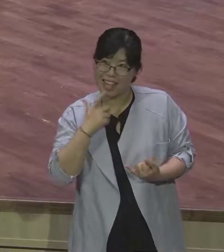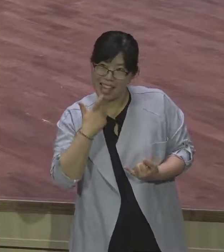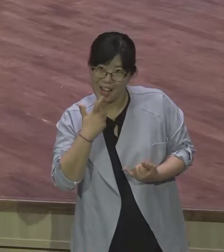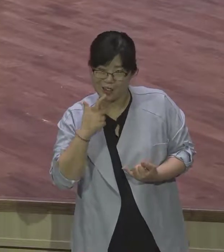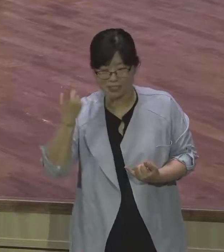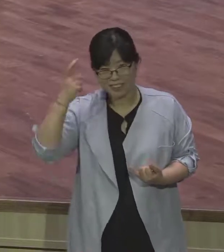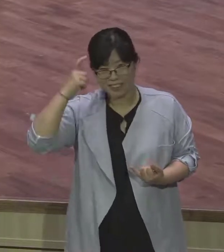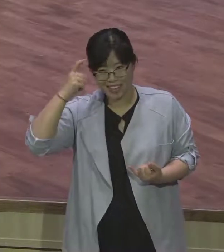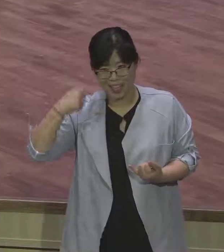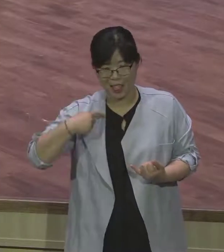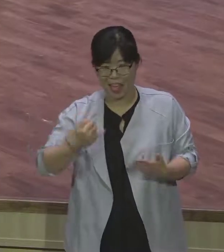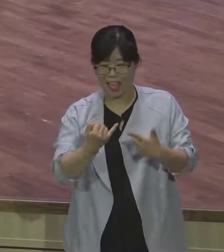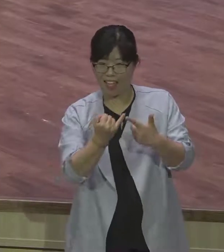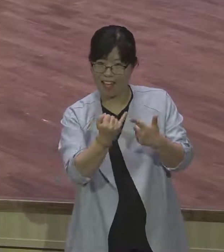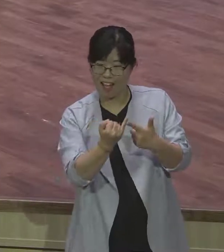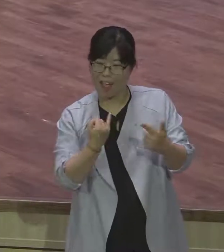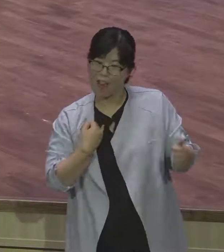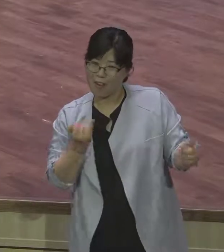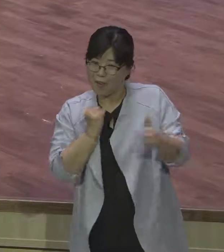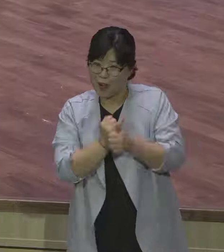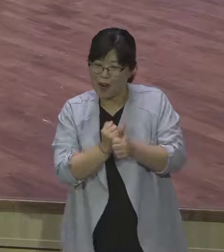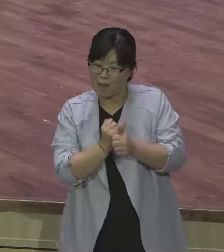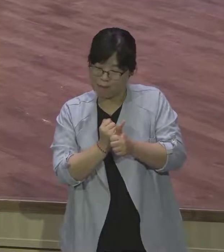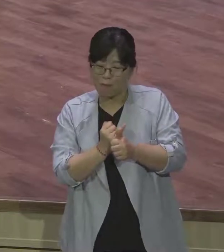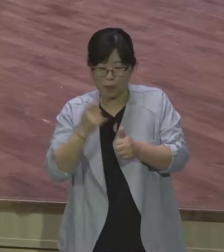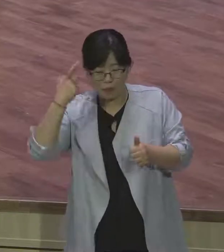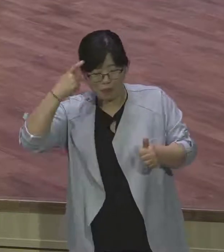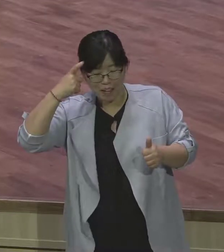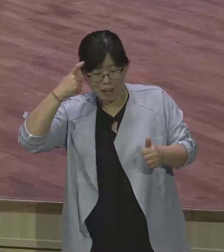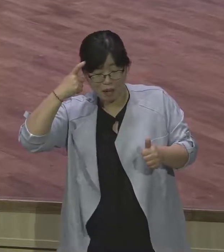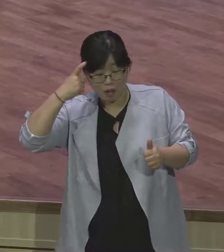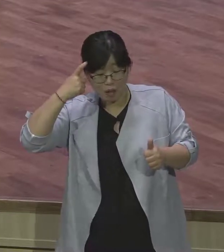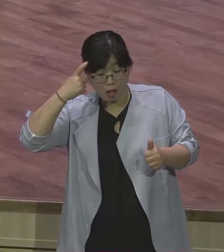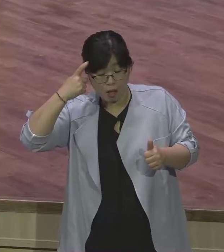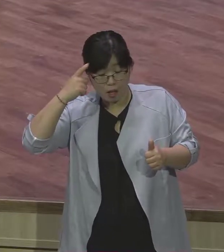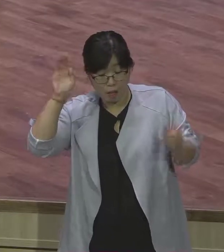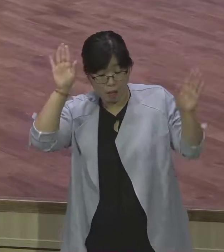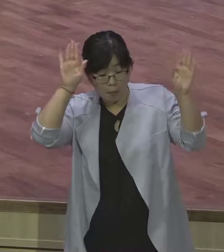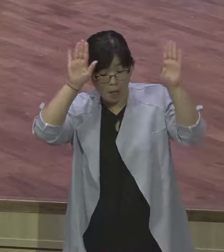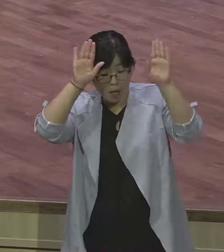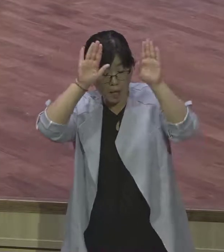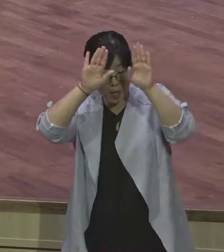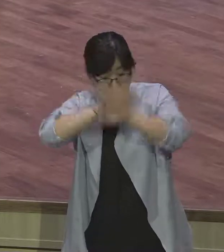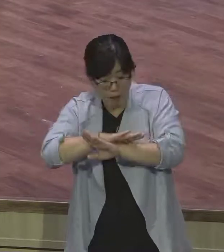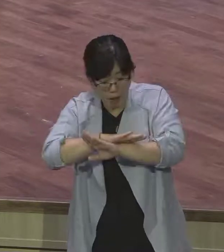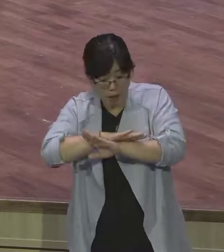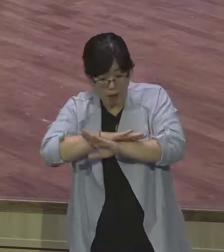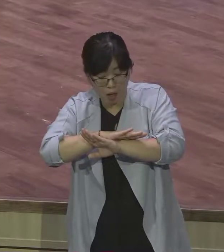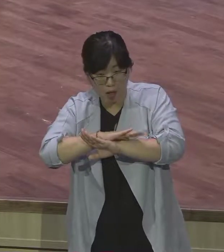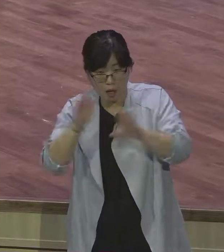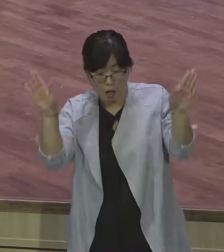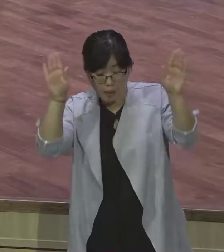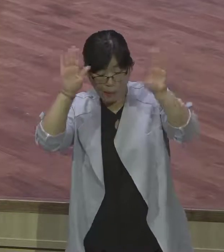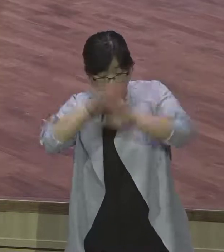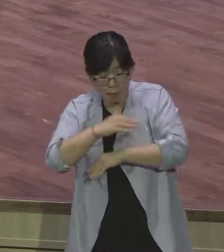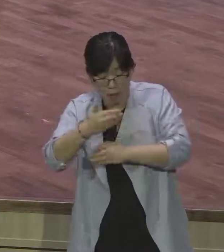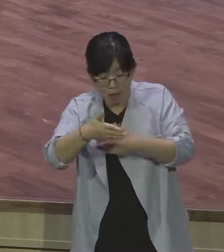형도 속이고 아버지 이삭도 다 그렇게 속였는데 이번에는 자기가 꼼짝 못하게 당했어. 자